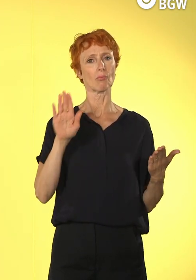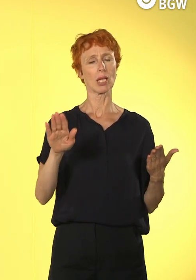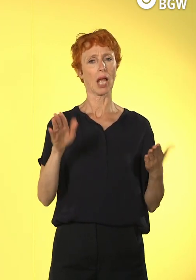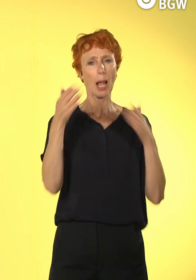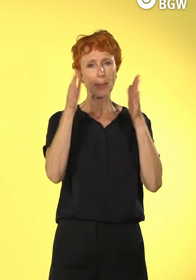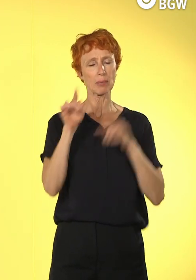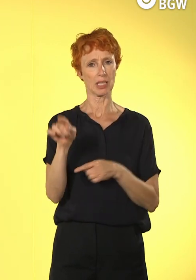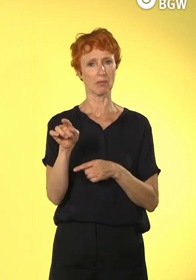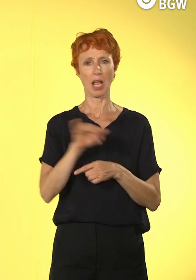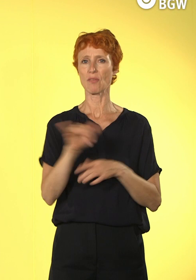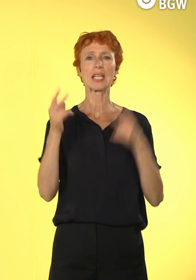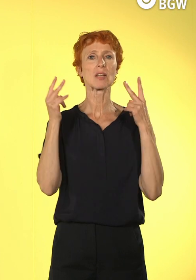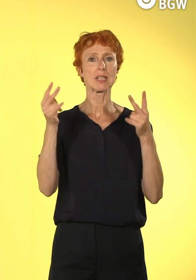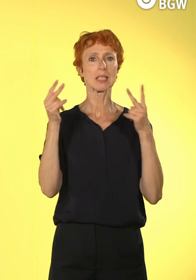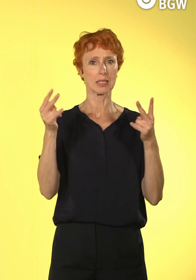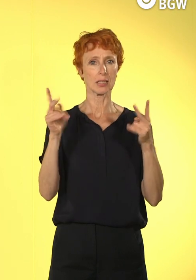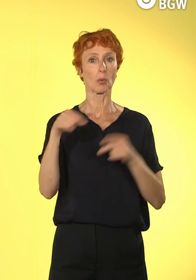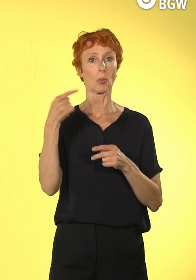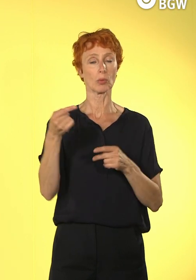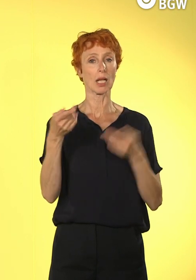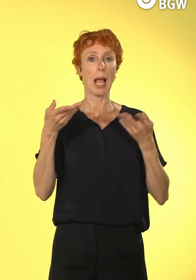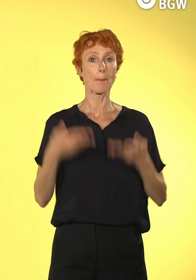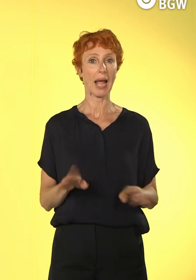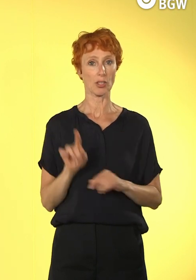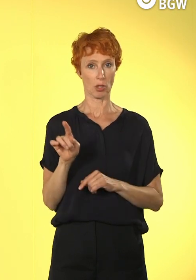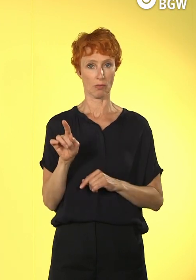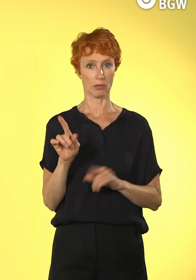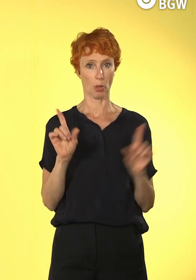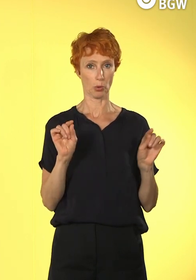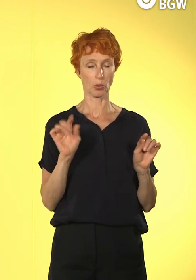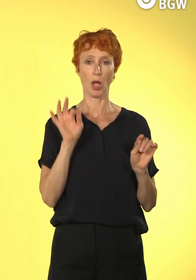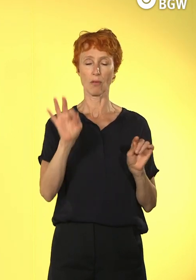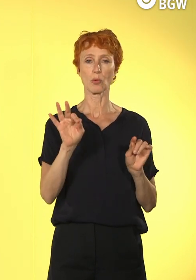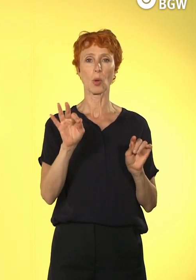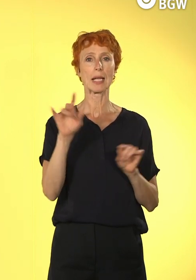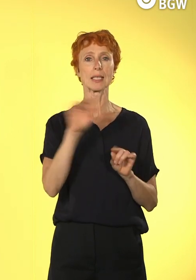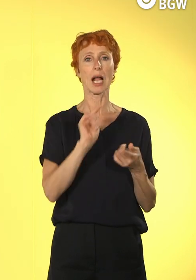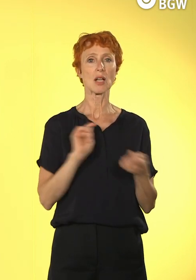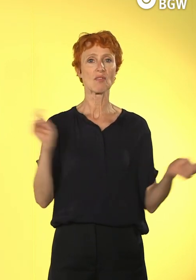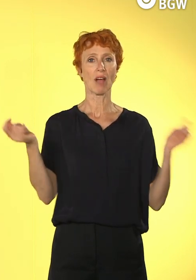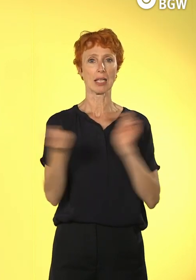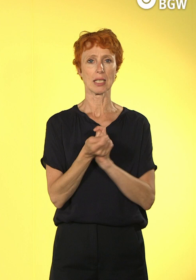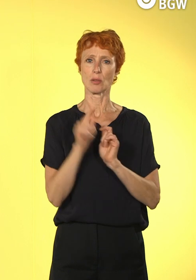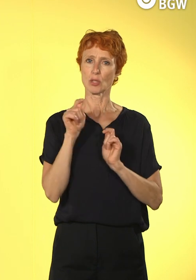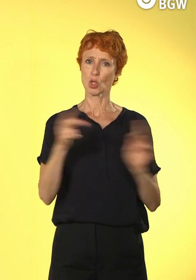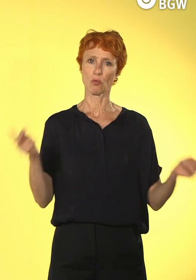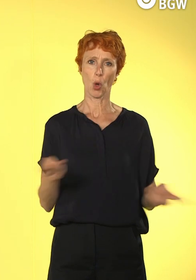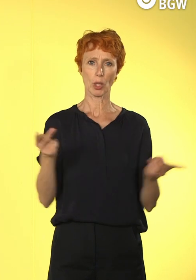sind, um diese Bereitschaft für die Digitalisierung, für den digitalen Wandel, um die zu befördern.